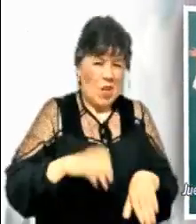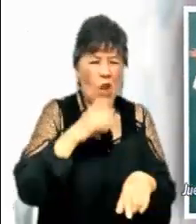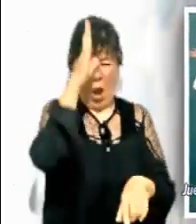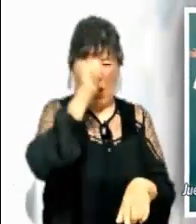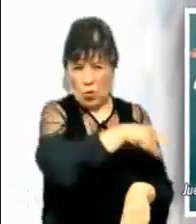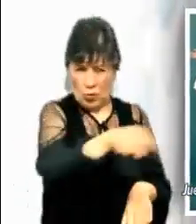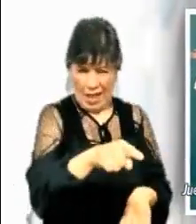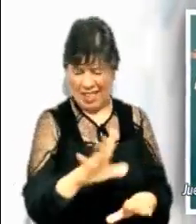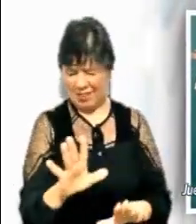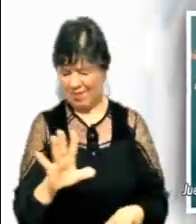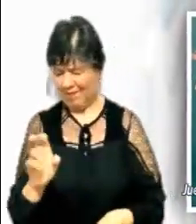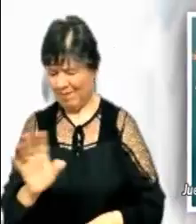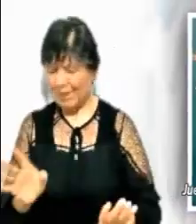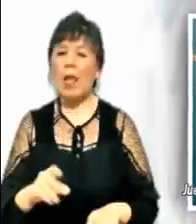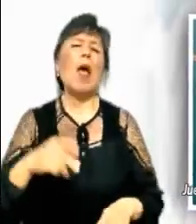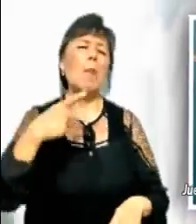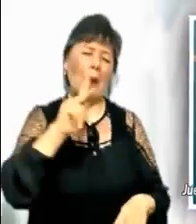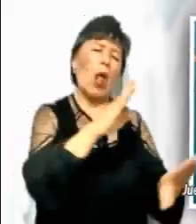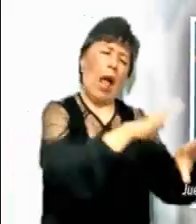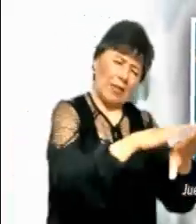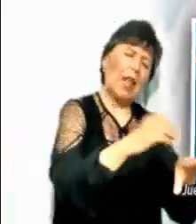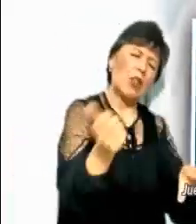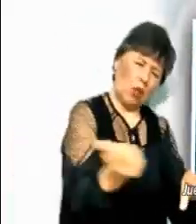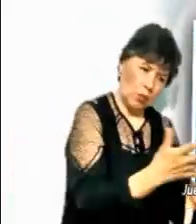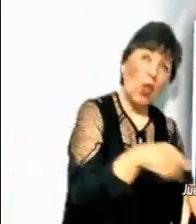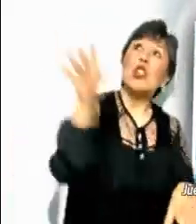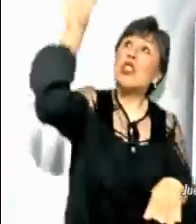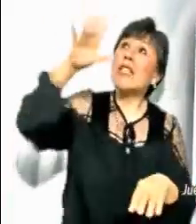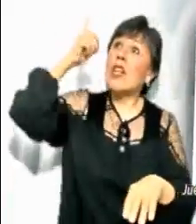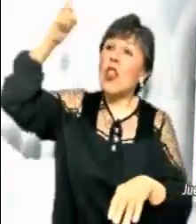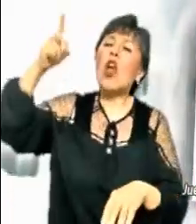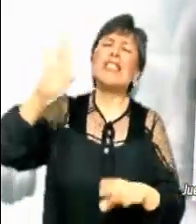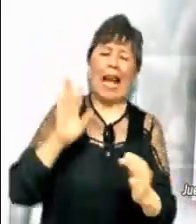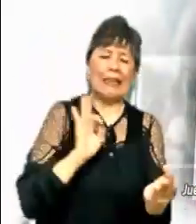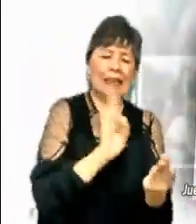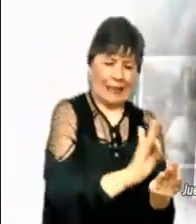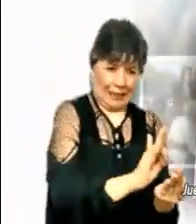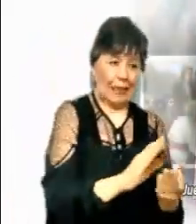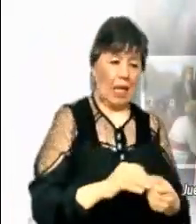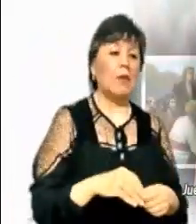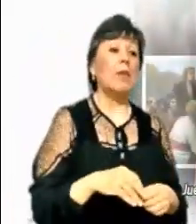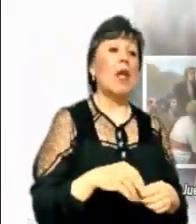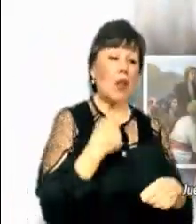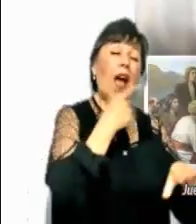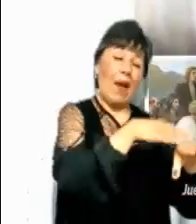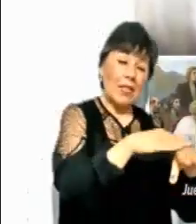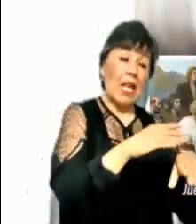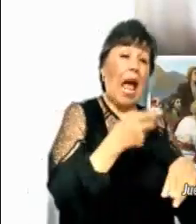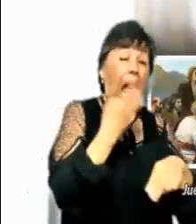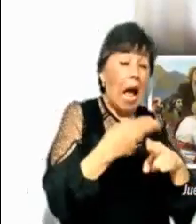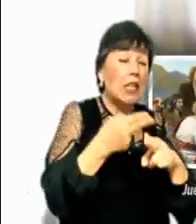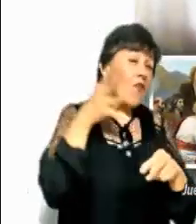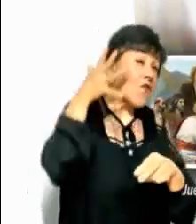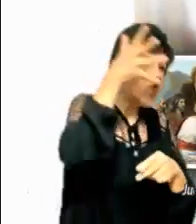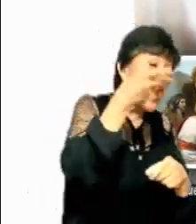de protesta contra ustedes. De todos modos, sepan que el reino de Dios está cerca. Yo les digo que en